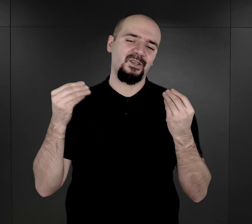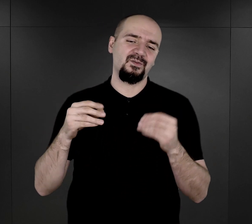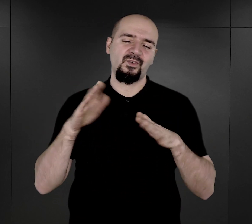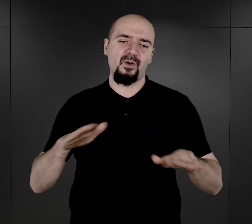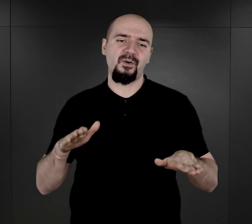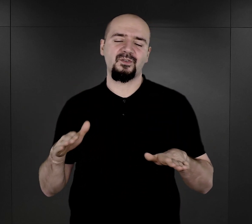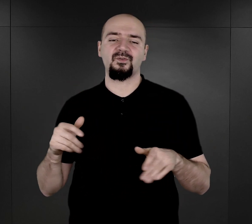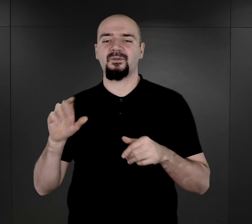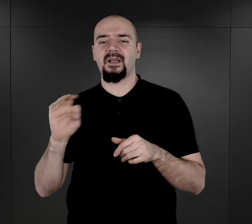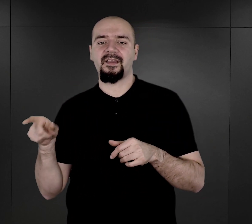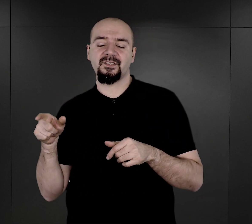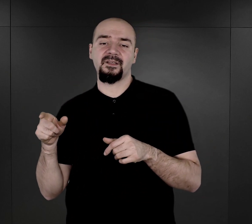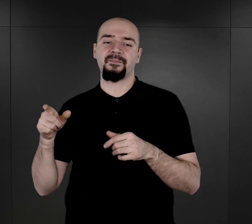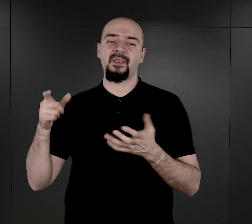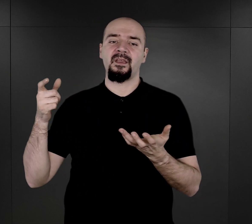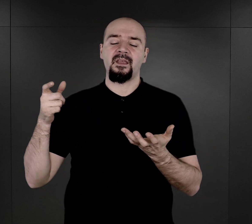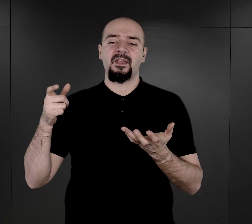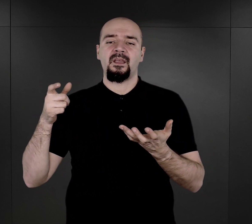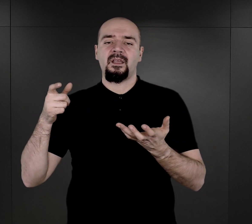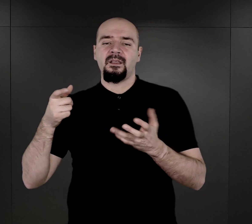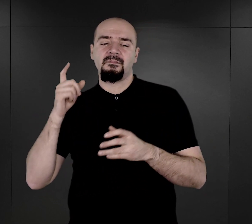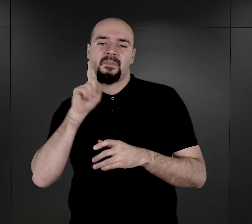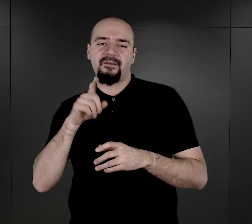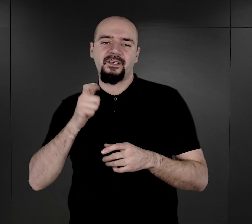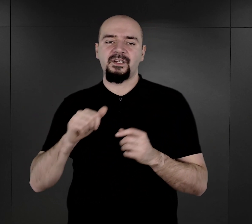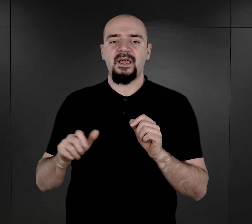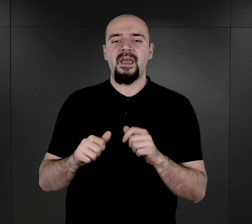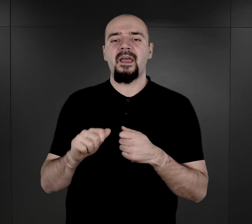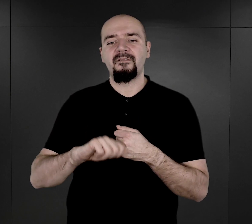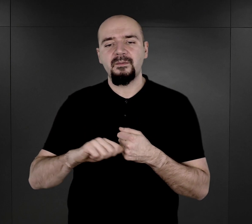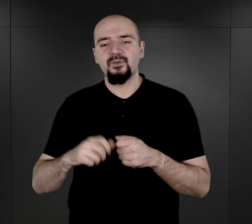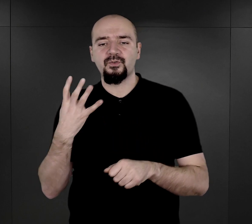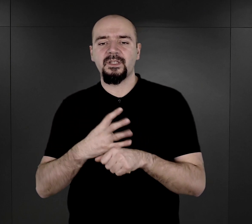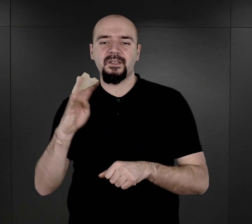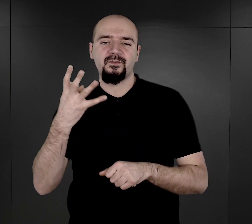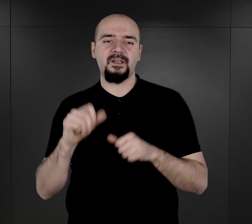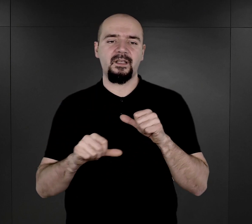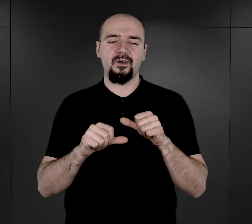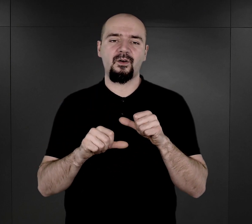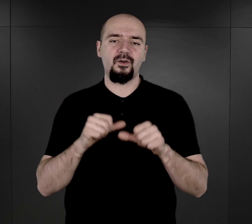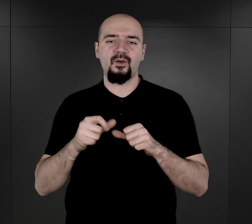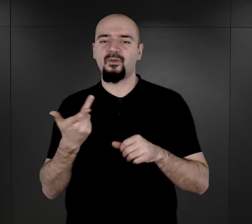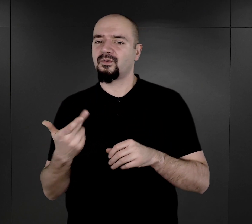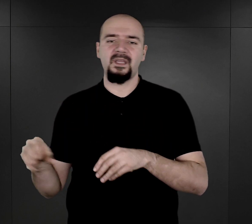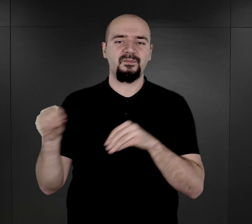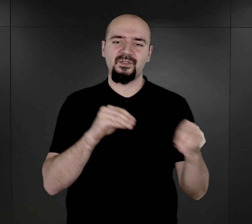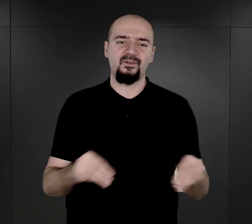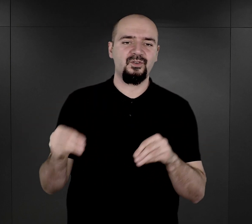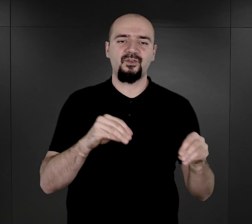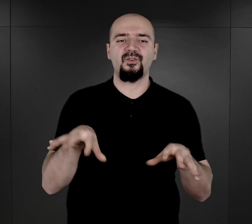a także fakt, że właściwie w lipcu 1944 roku nie przywożono już w takich dużych grupach